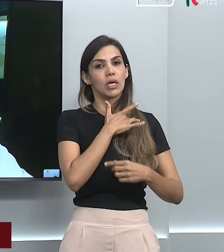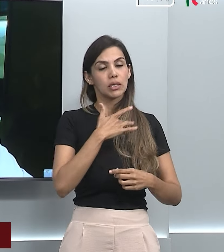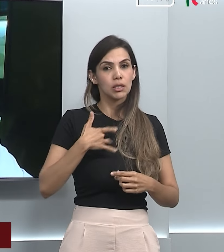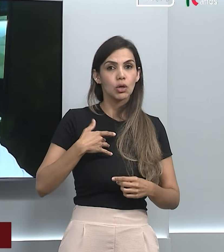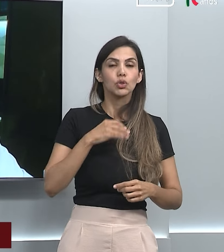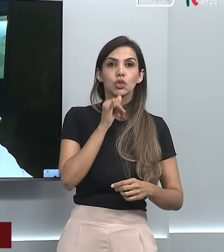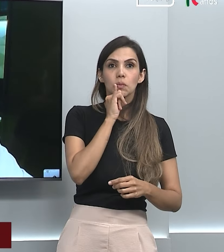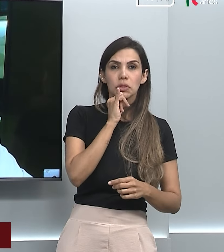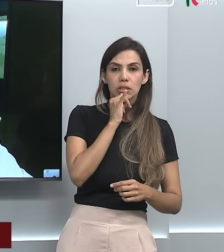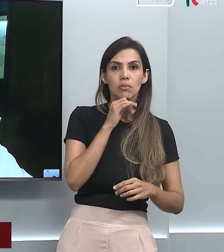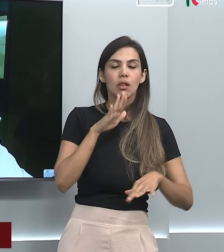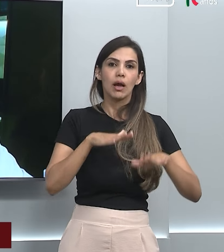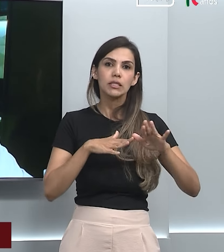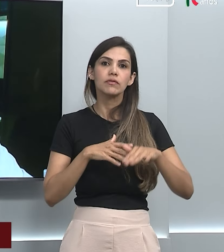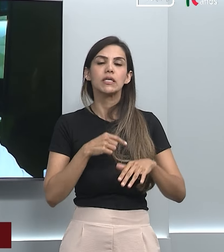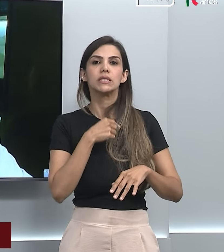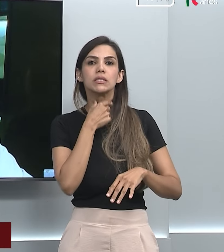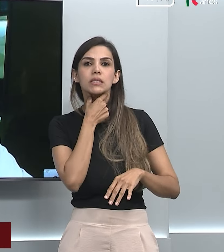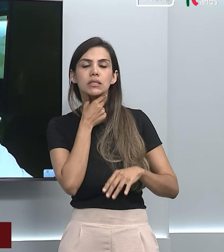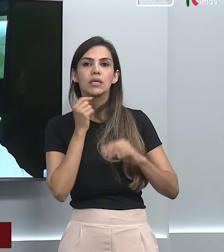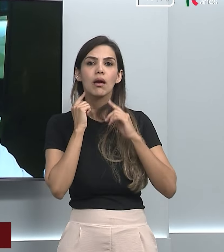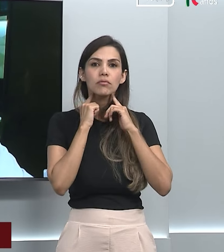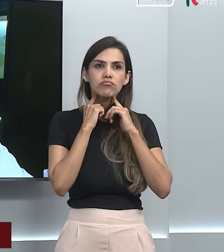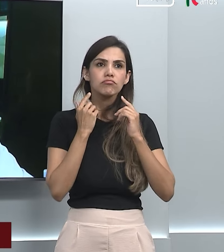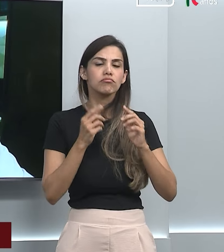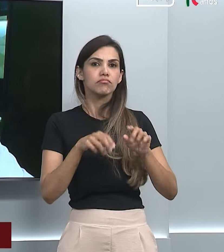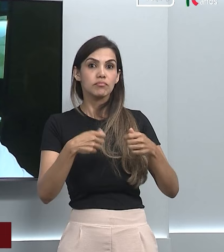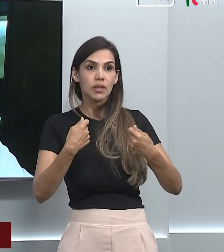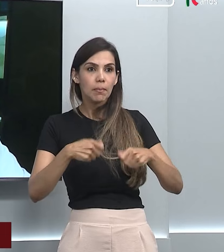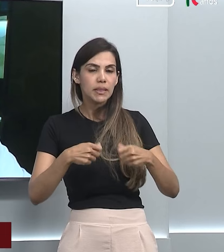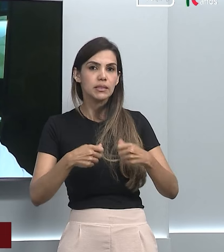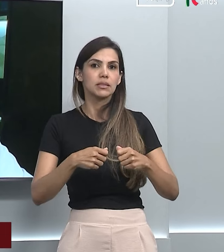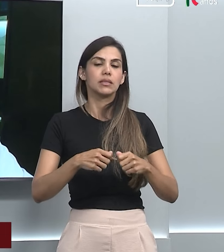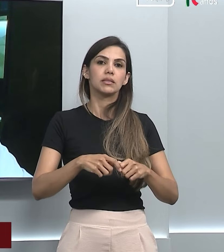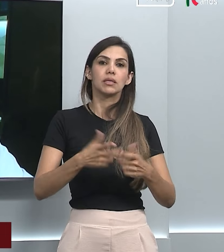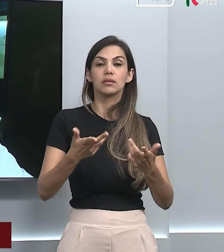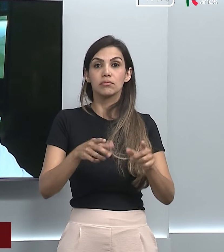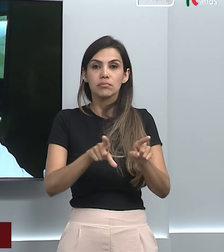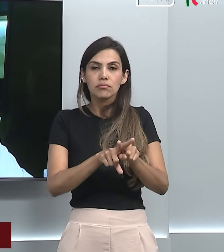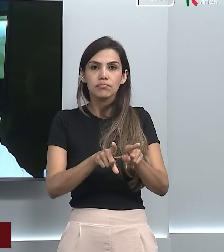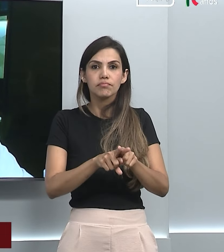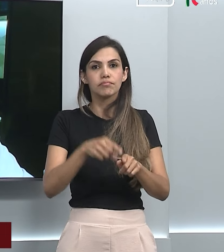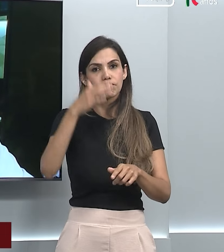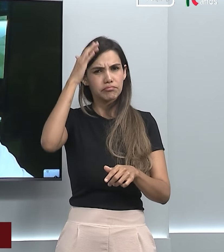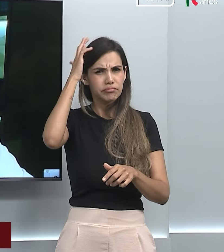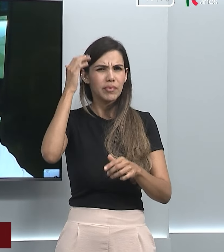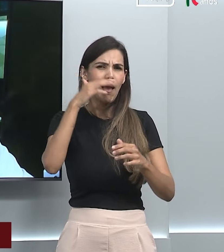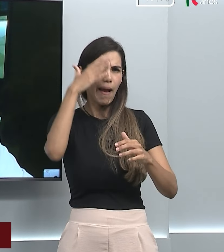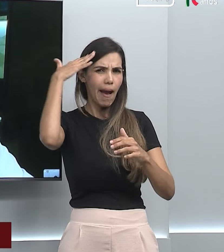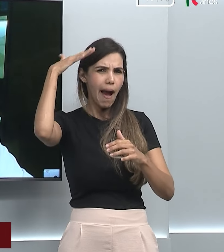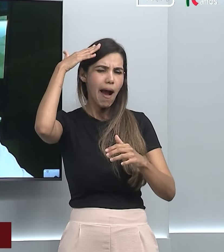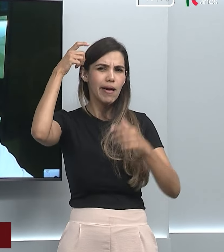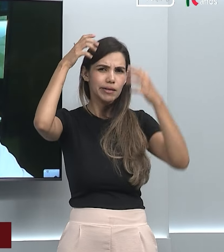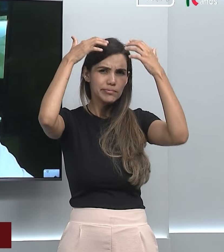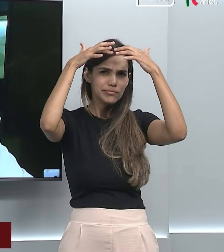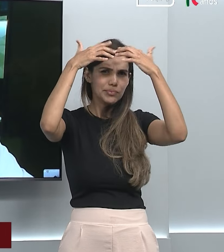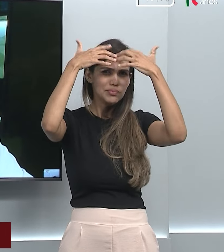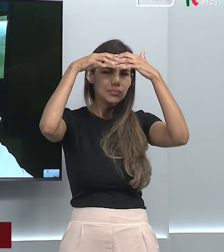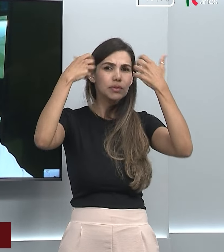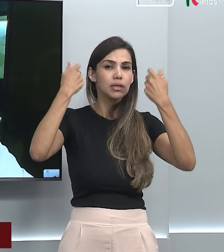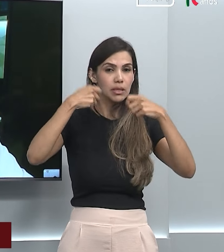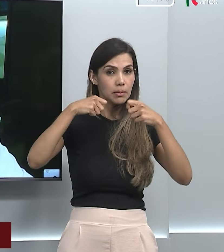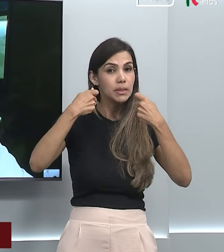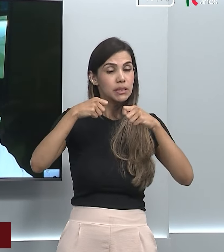seja periférica, testicular. Esse paciente tem benefício do uso, mas a proibição, ela reside